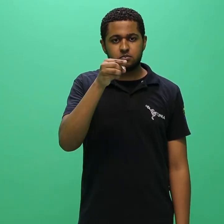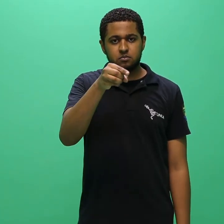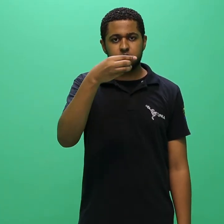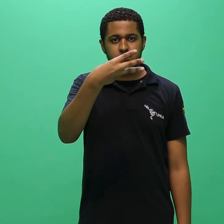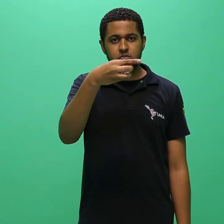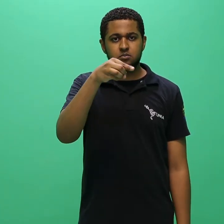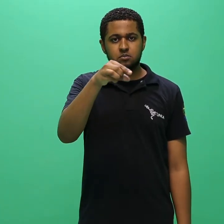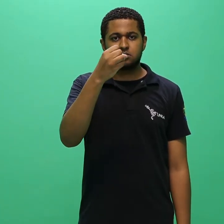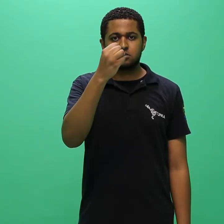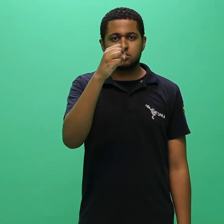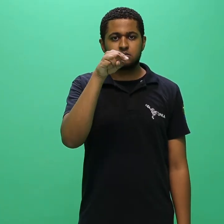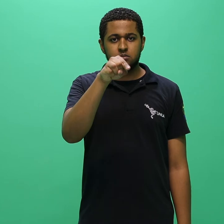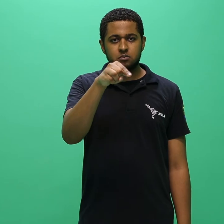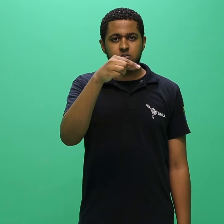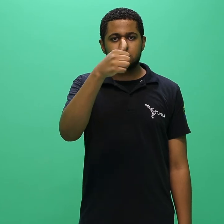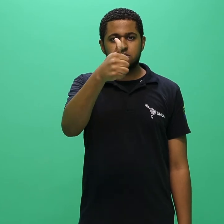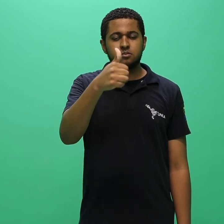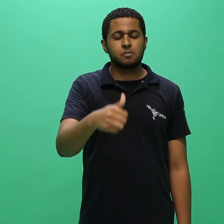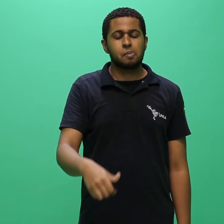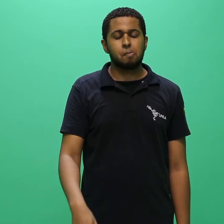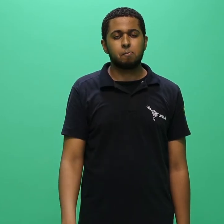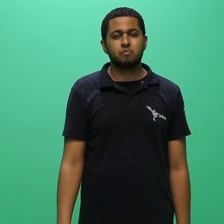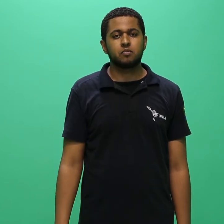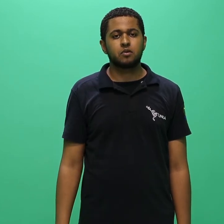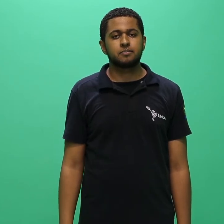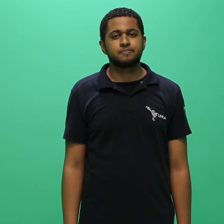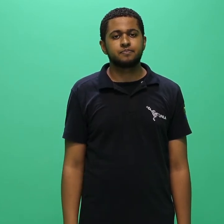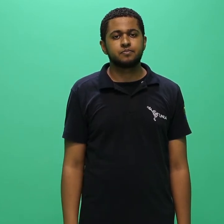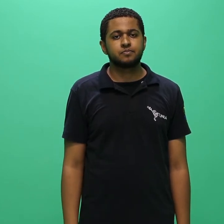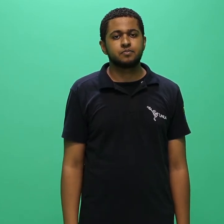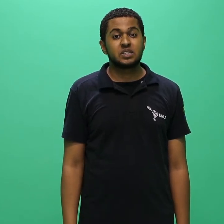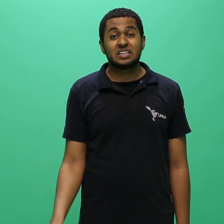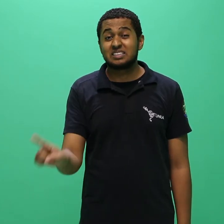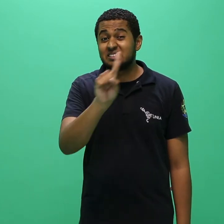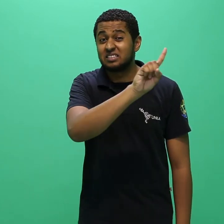6.3.8.1.